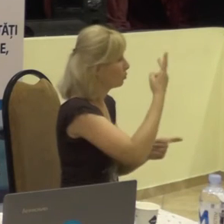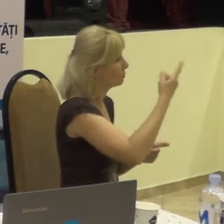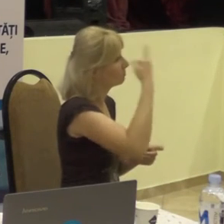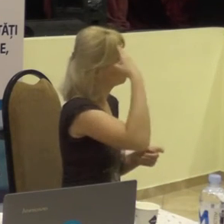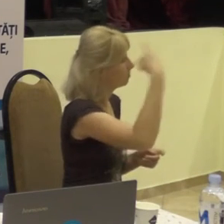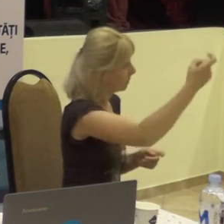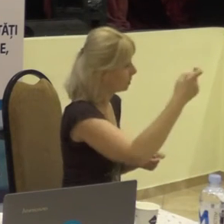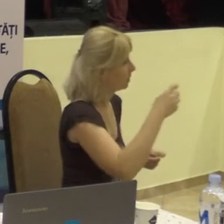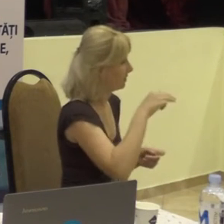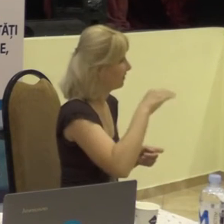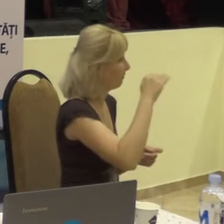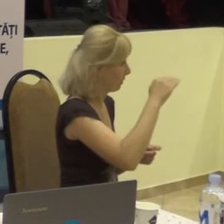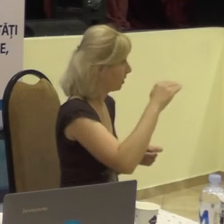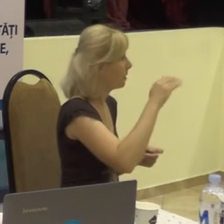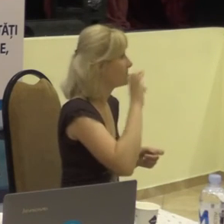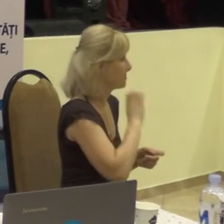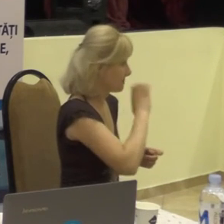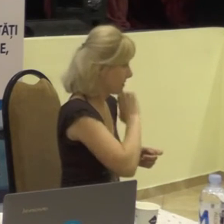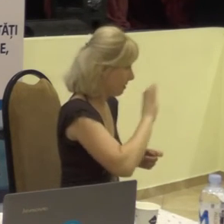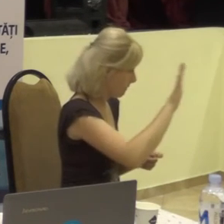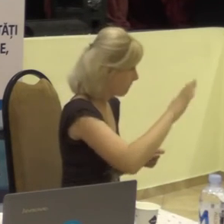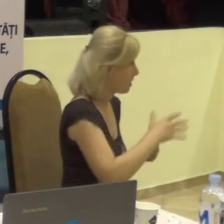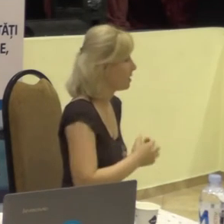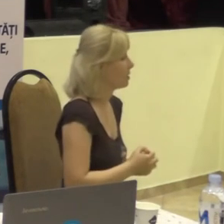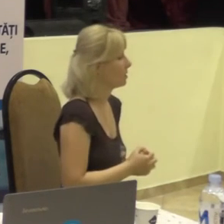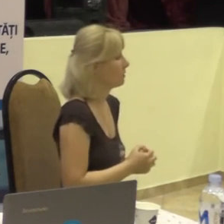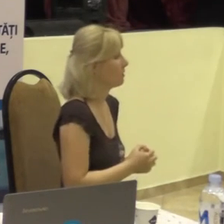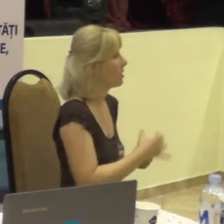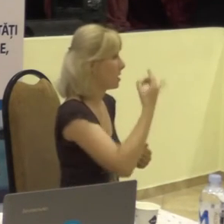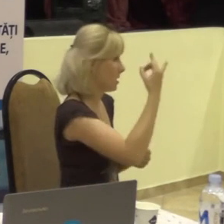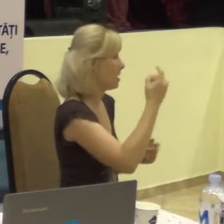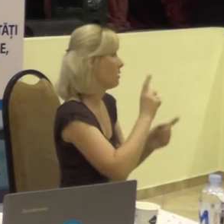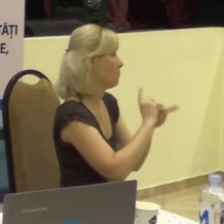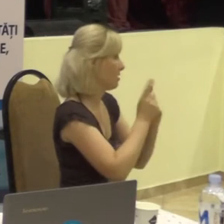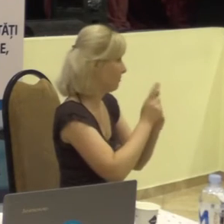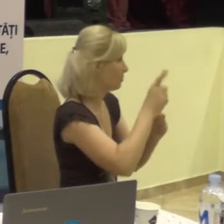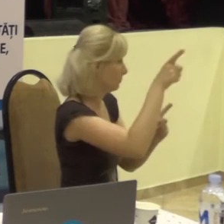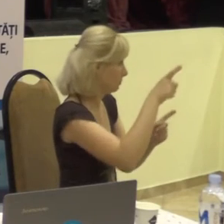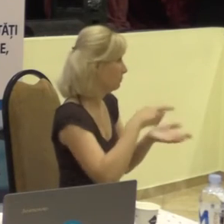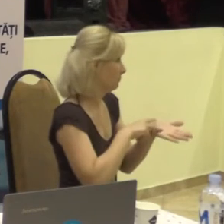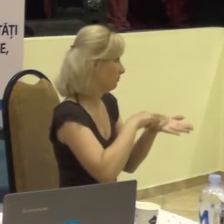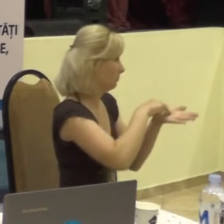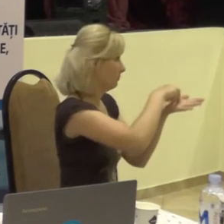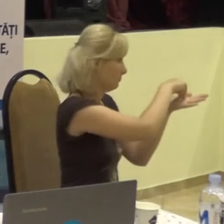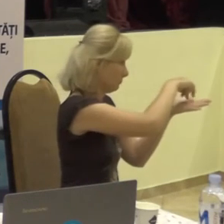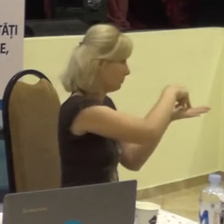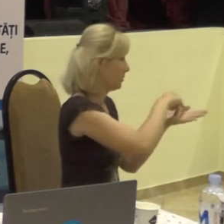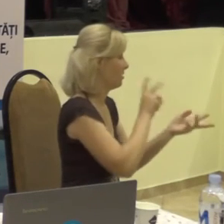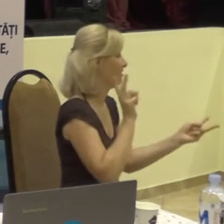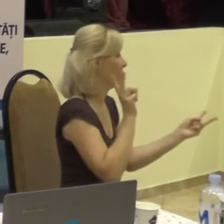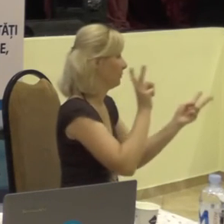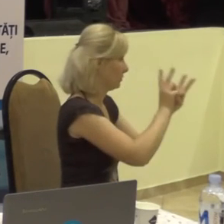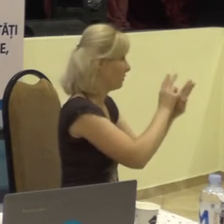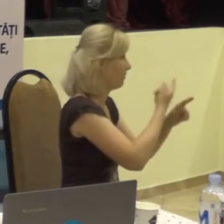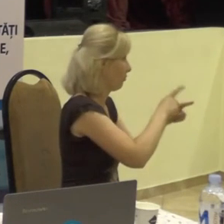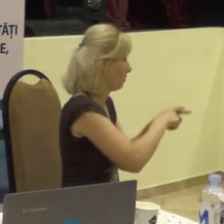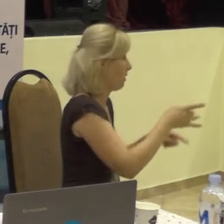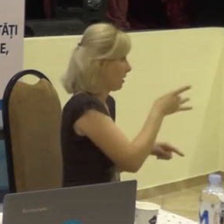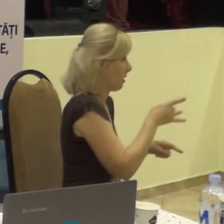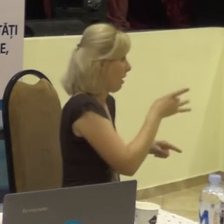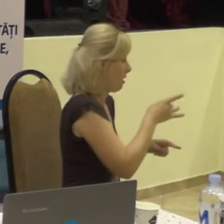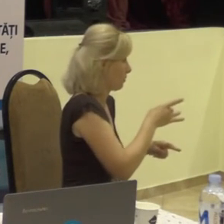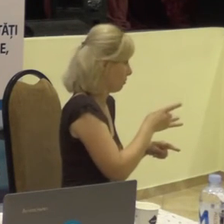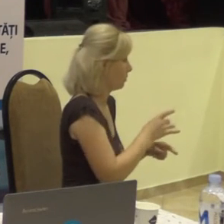teritorială din Nord, interpretul se deplasează în acest raion